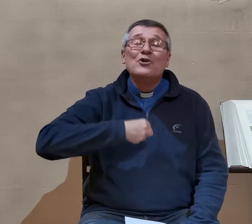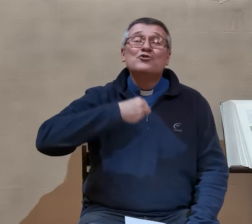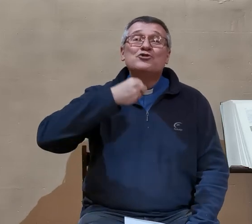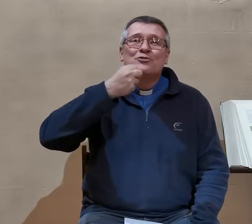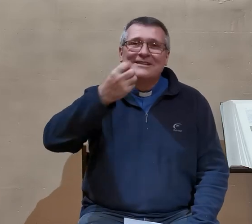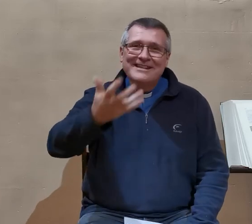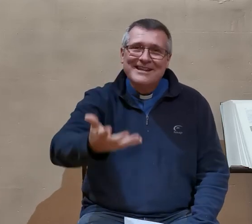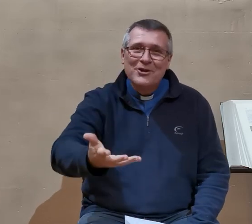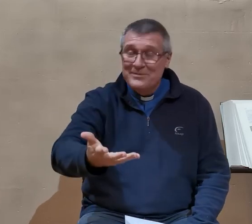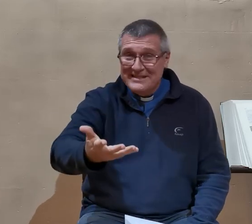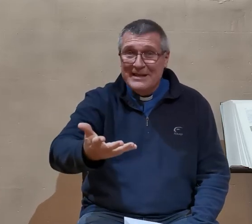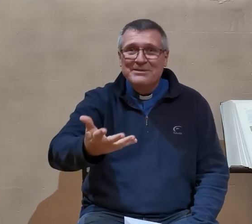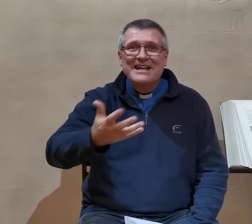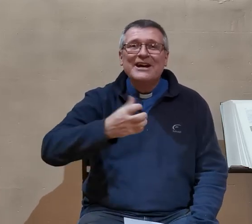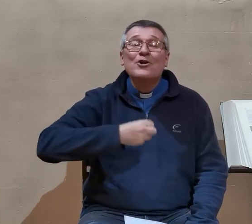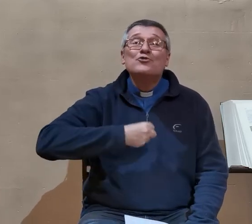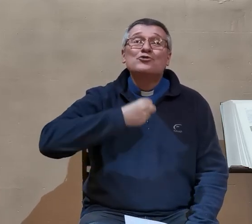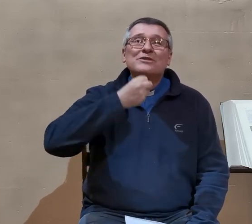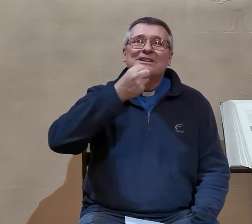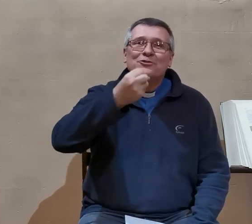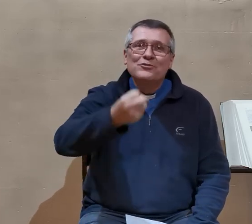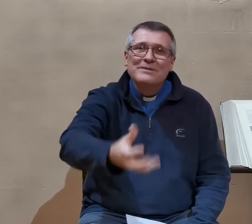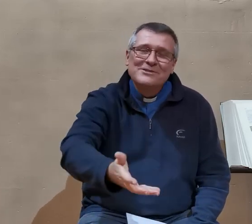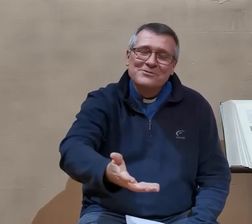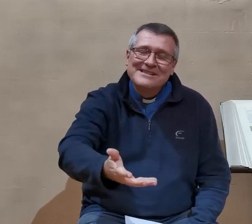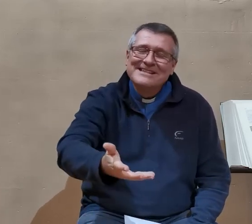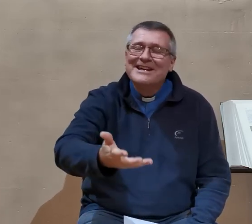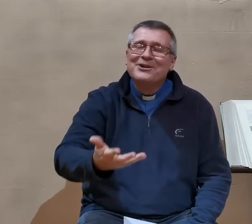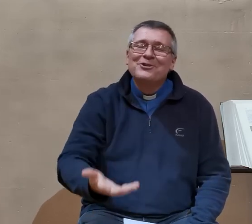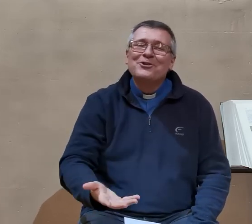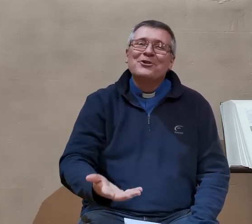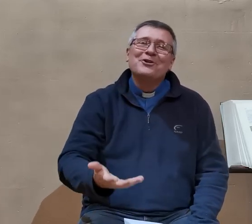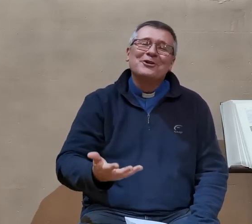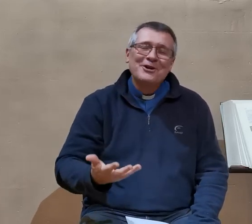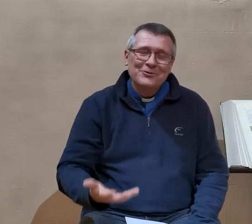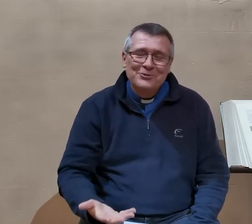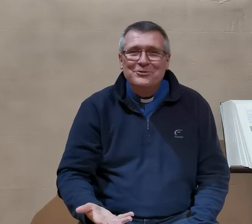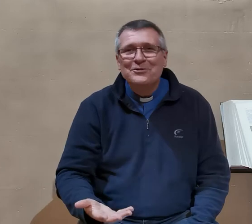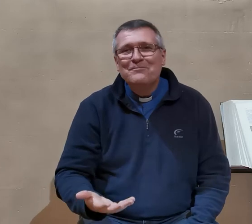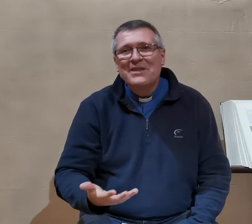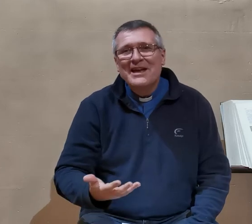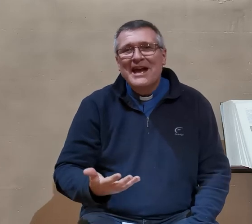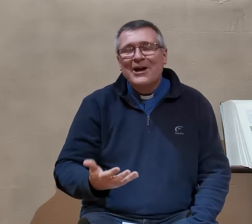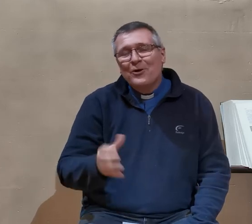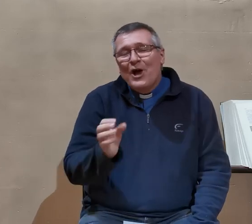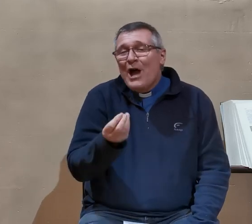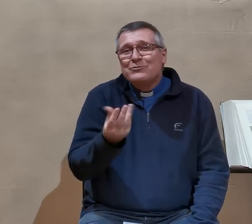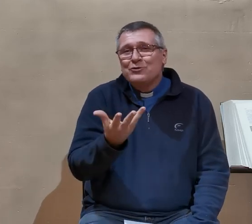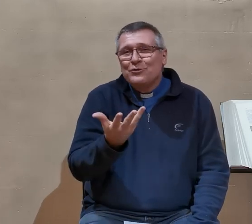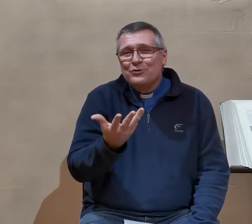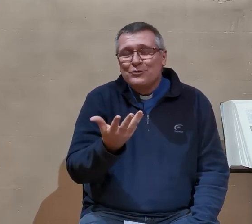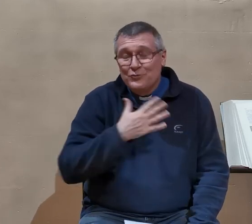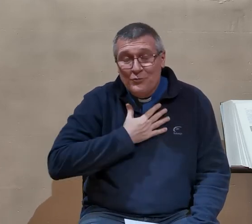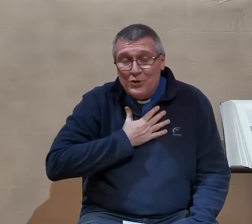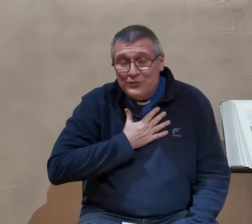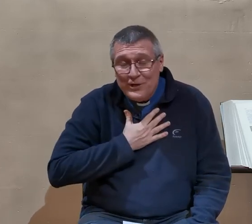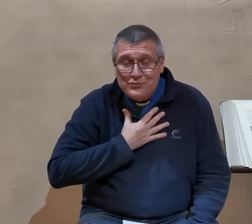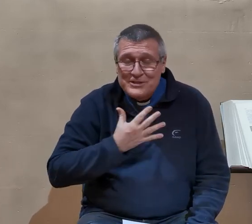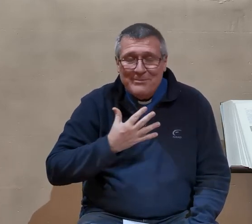jeter, comme dit Saint-Pierre, jeter tous mes soucis dans le cœur de Dieu. Alors, un petit truc que moi je fais jusqu'à